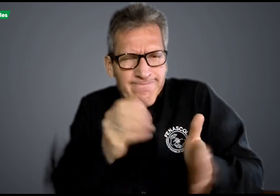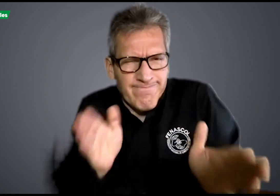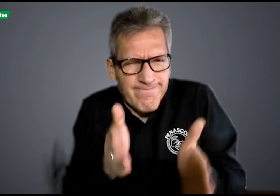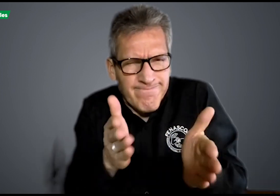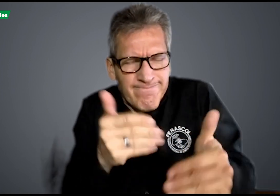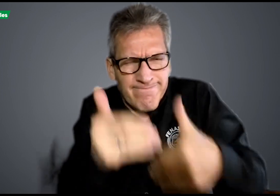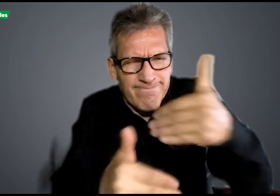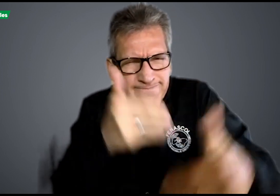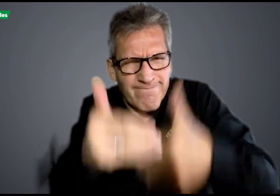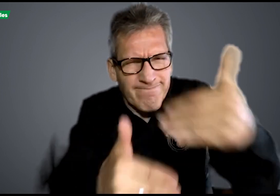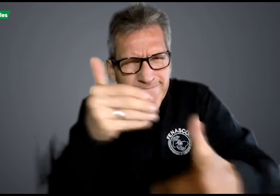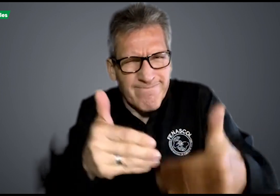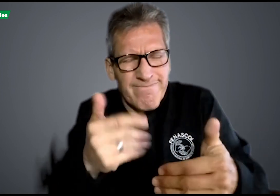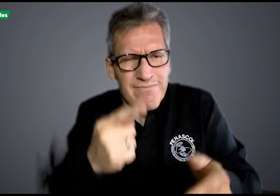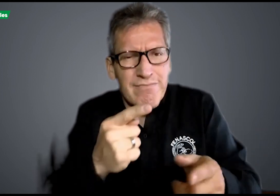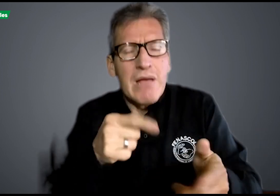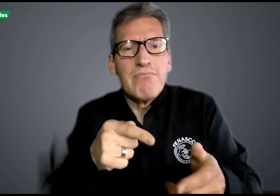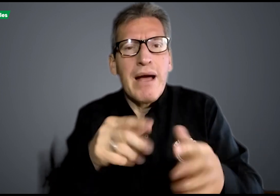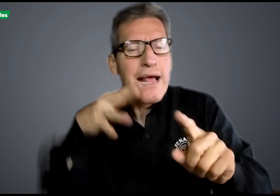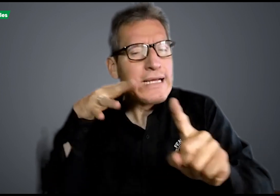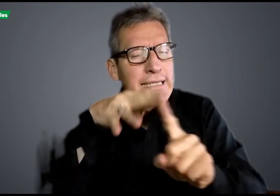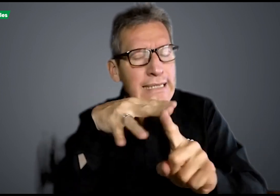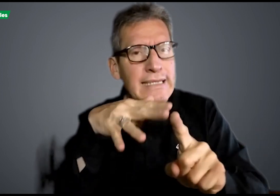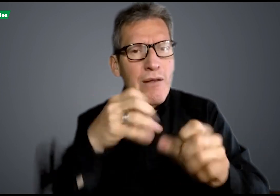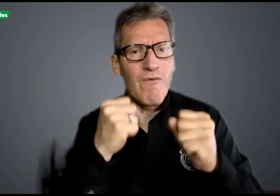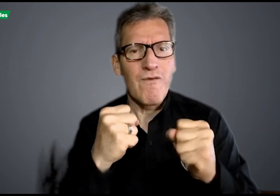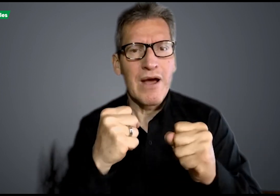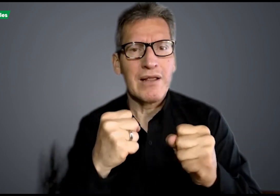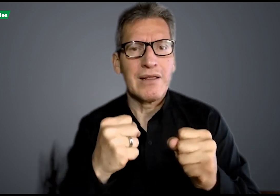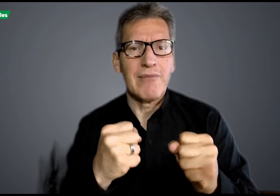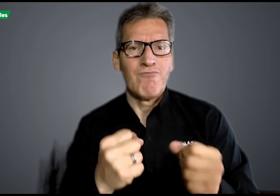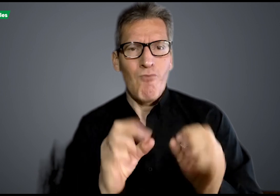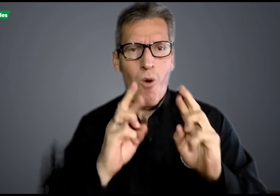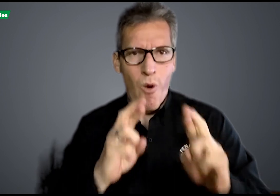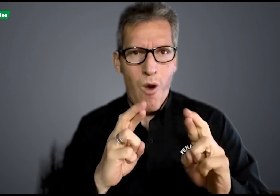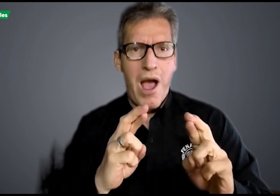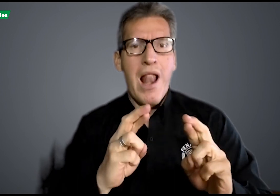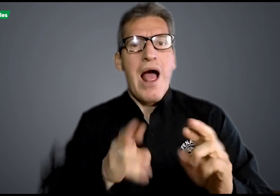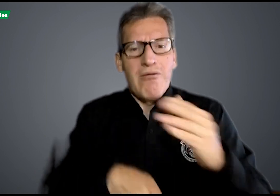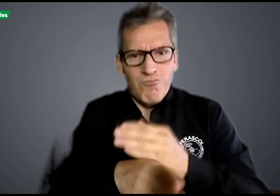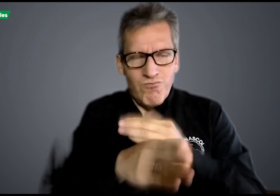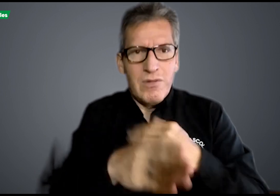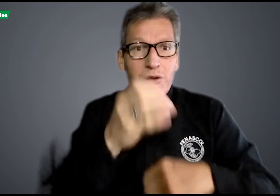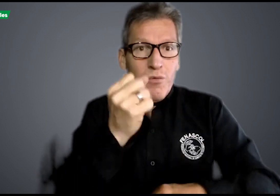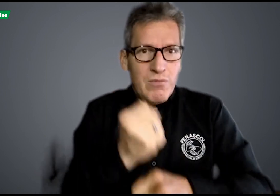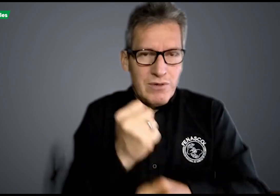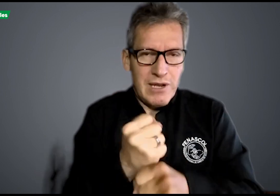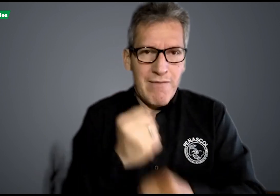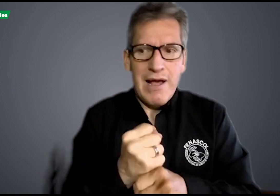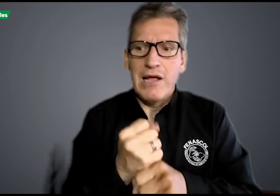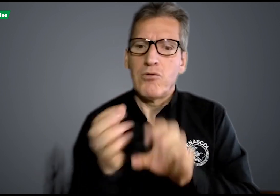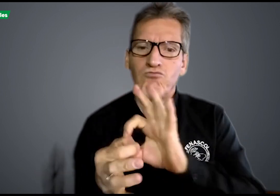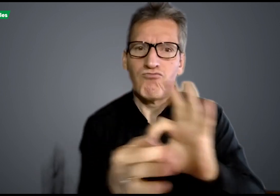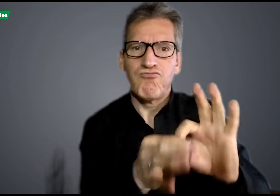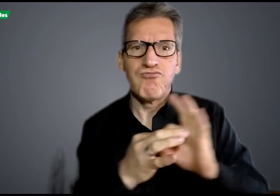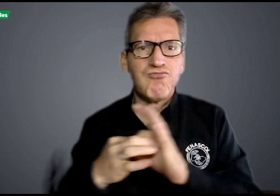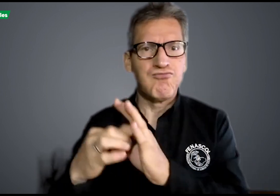que este sea un proceso en el cual esté la lengua de señas. Es por eso que estoy participando, y haciendo actividades e